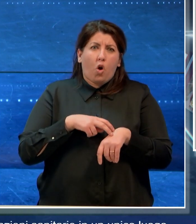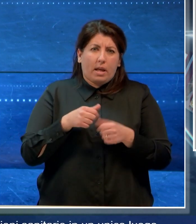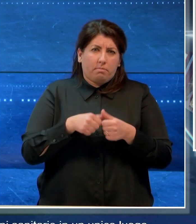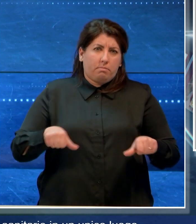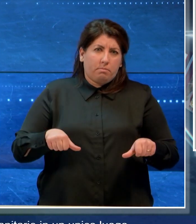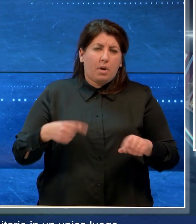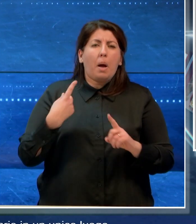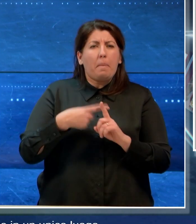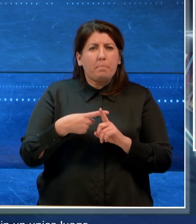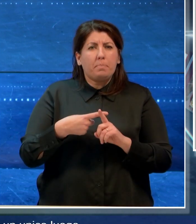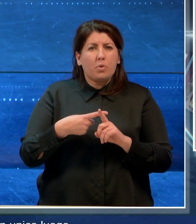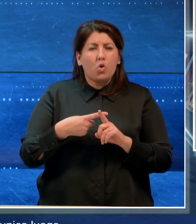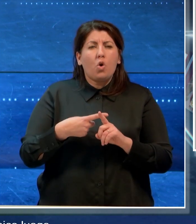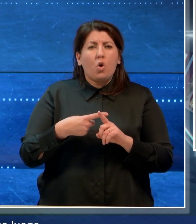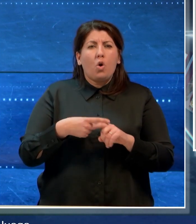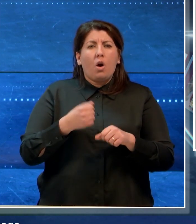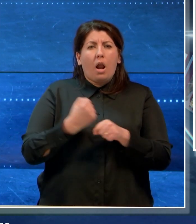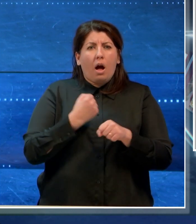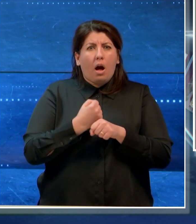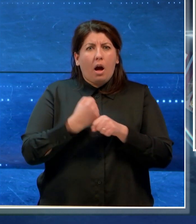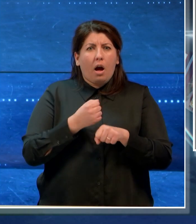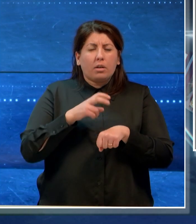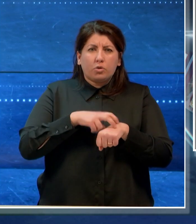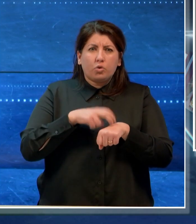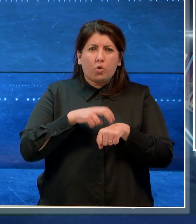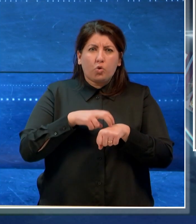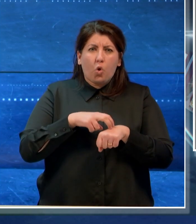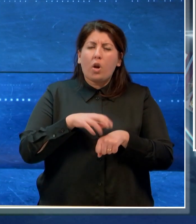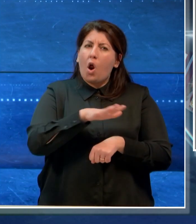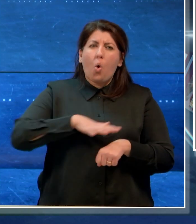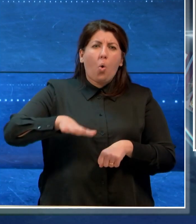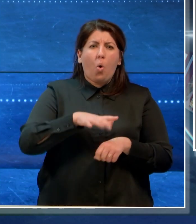serie di prestazioni sanitarie in un unico luogo.